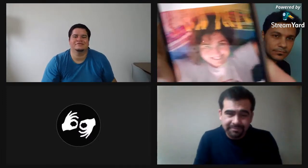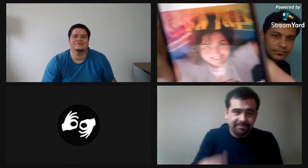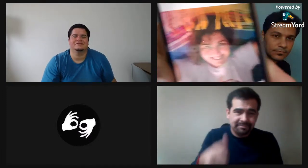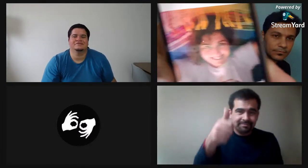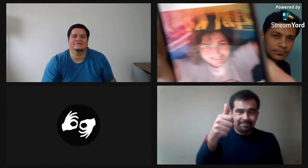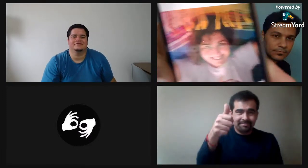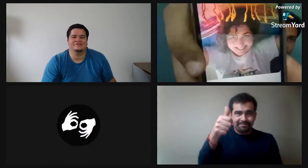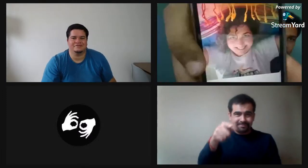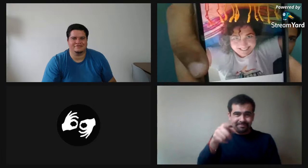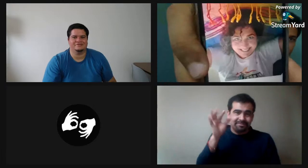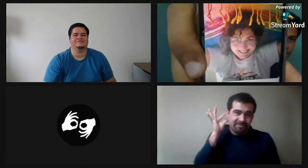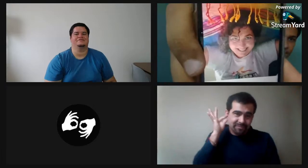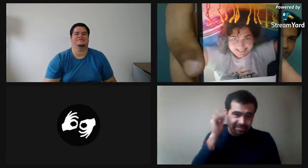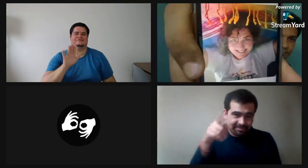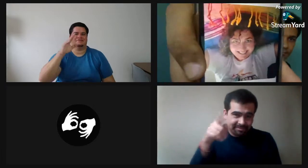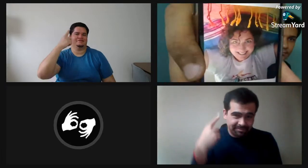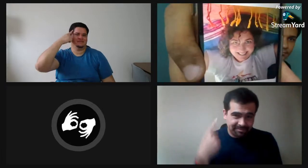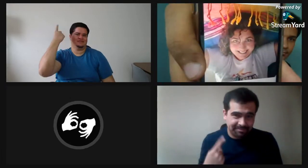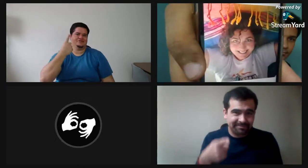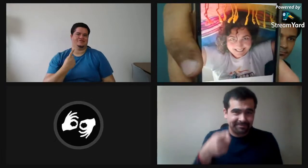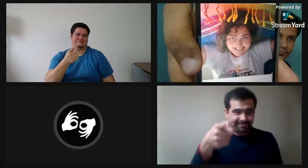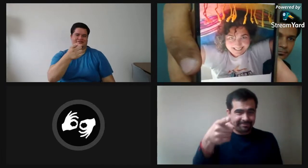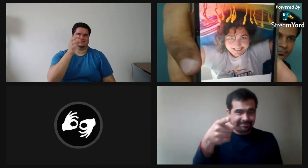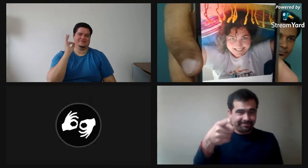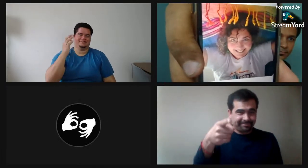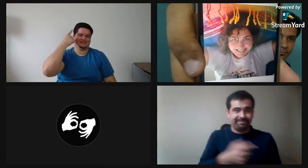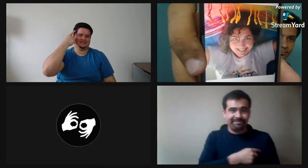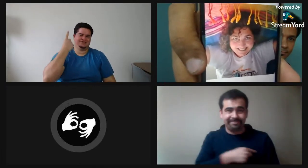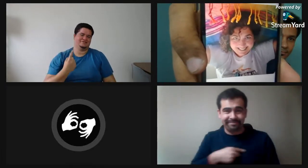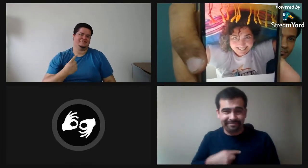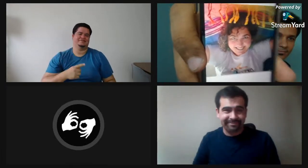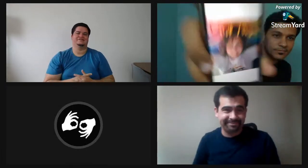ella, esa es su seña.